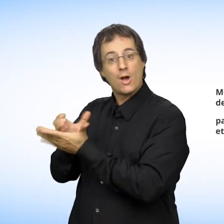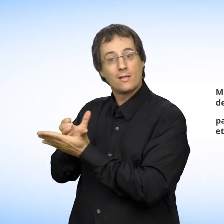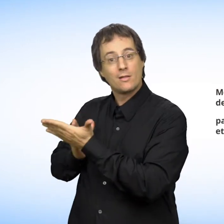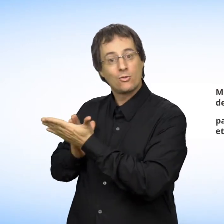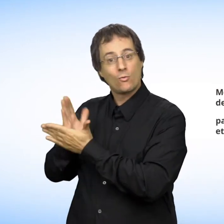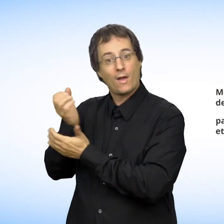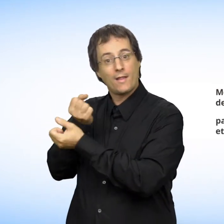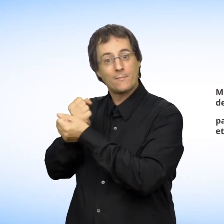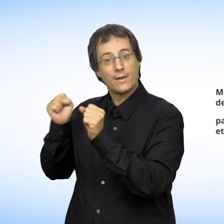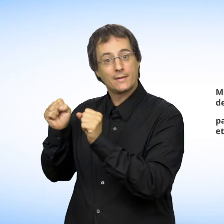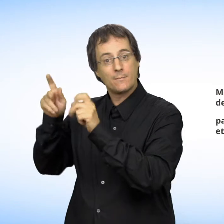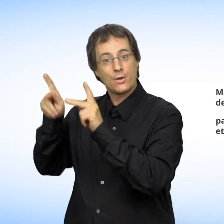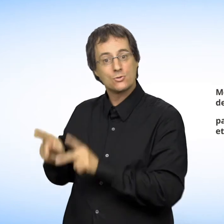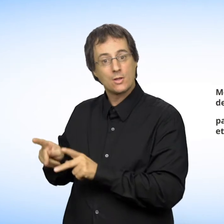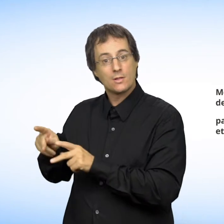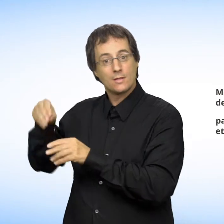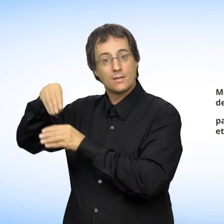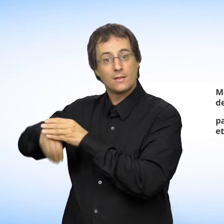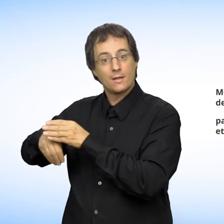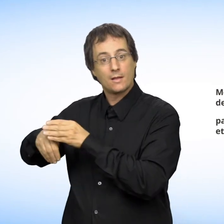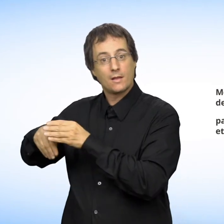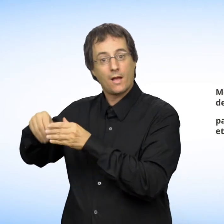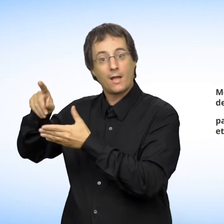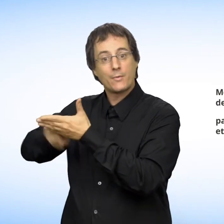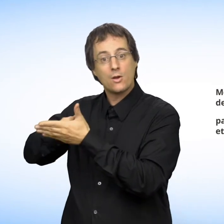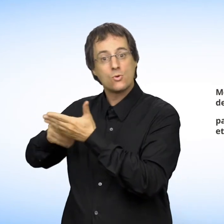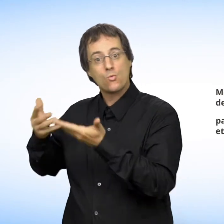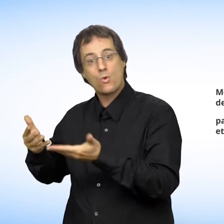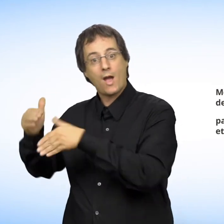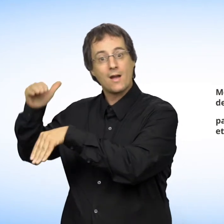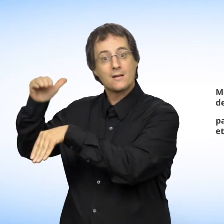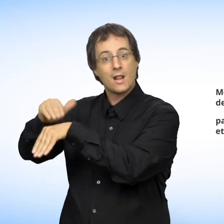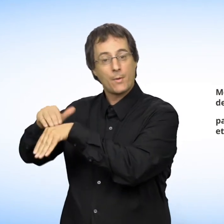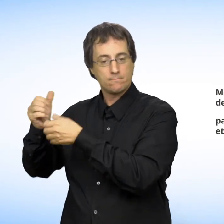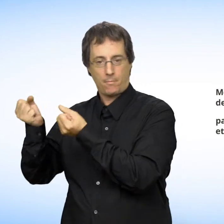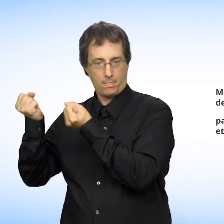Ces situations sont contraires à la Charte des droits et libertés de la personne.